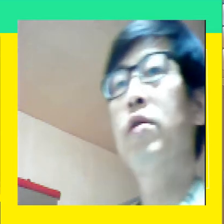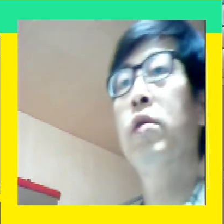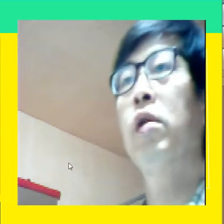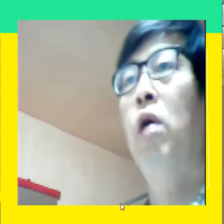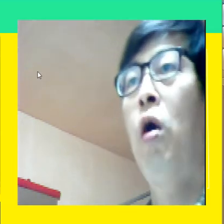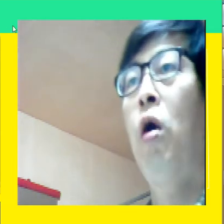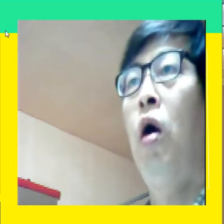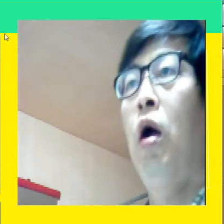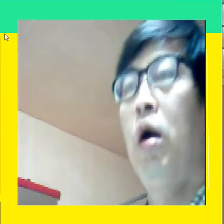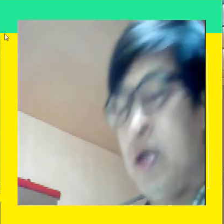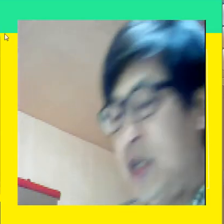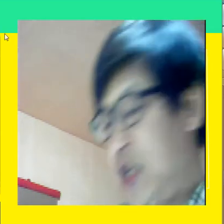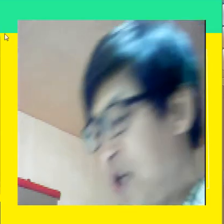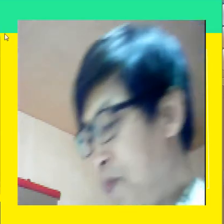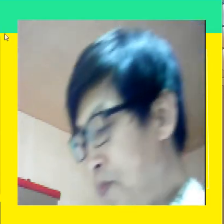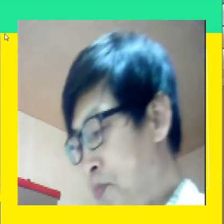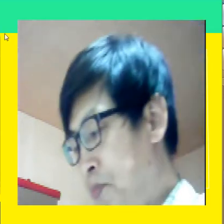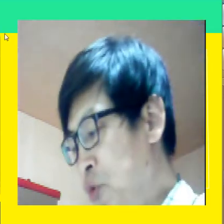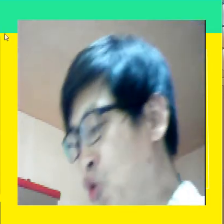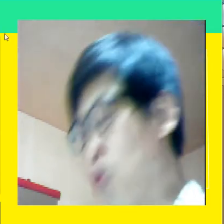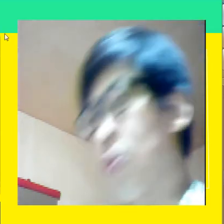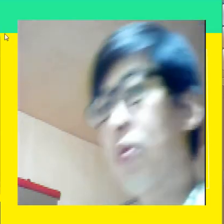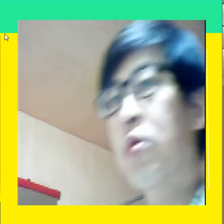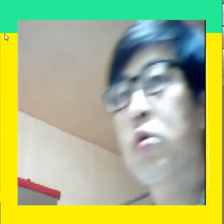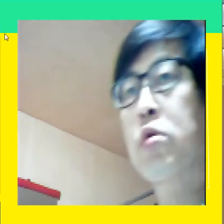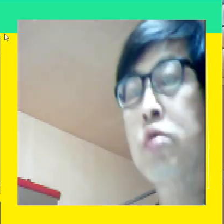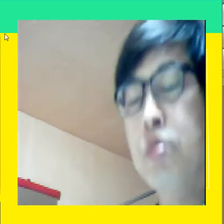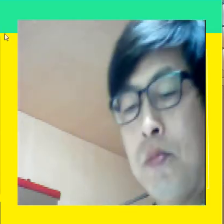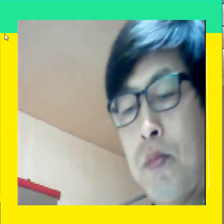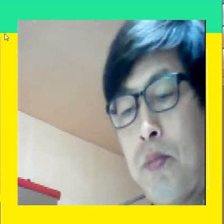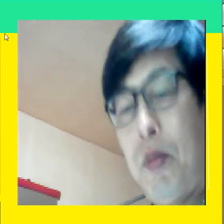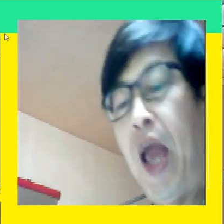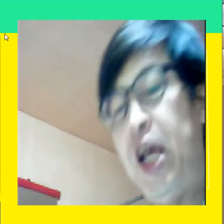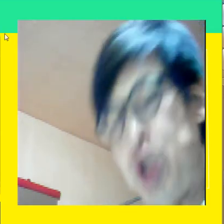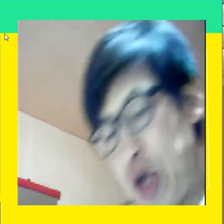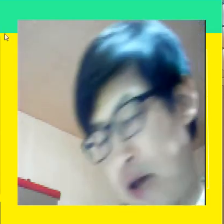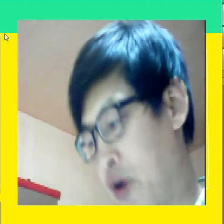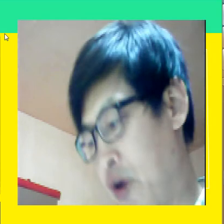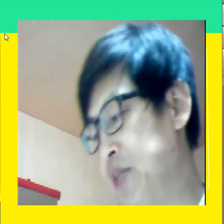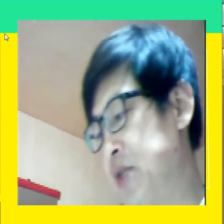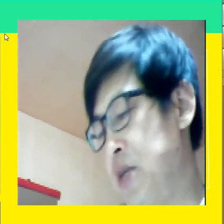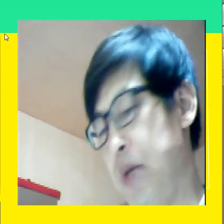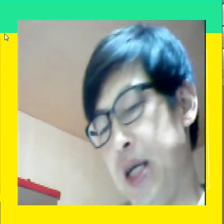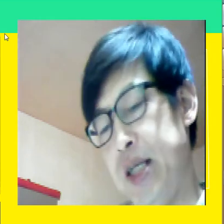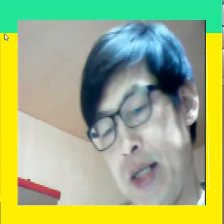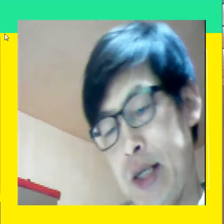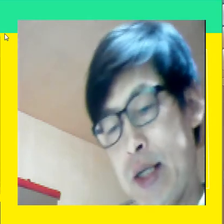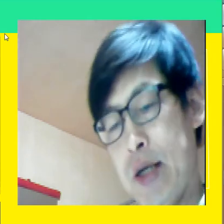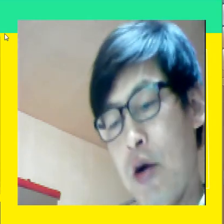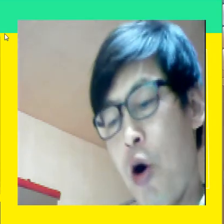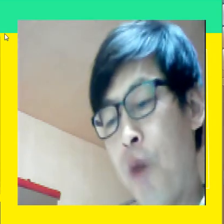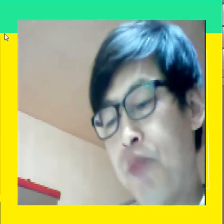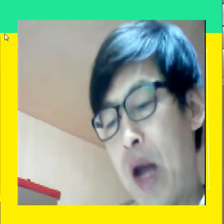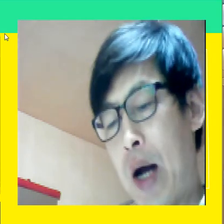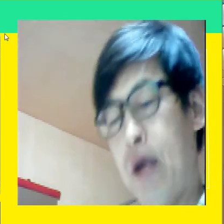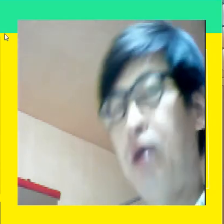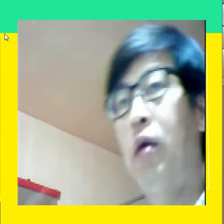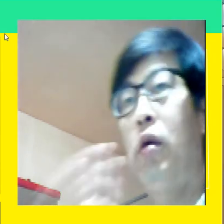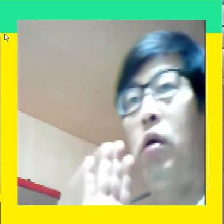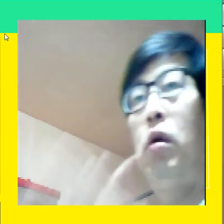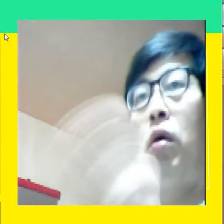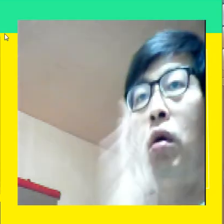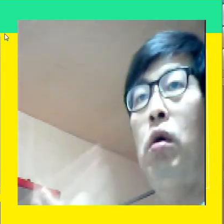이번에는 16페이지에서 17페이지. 없다.